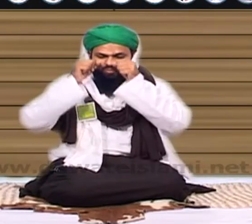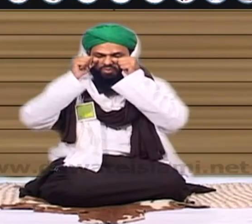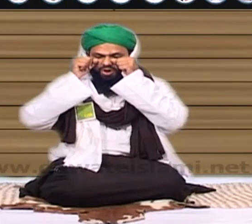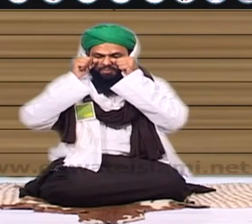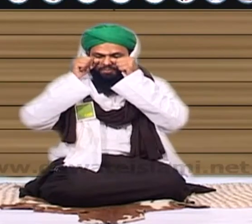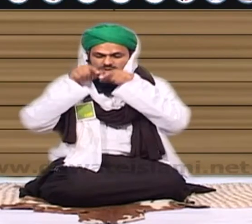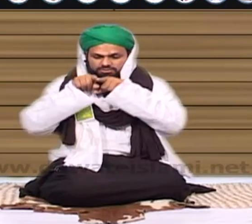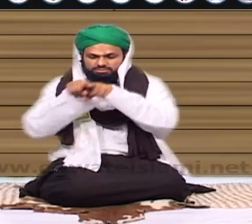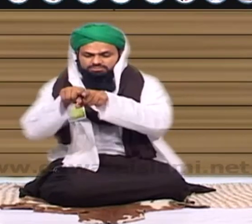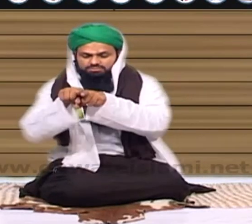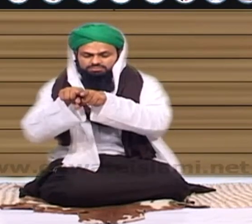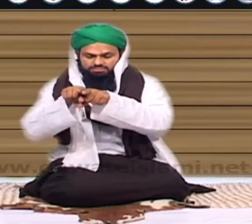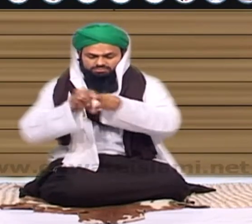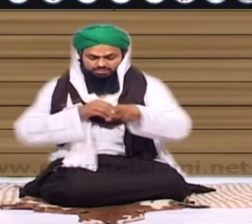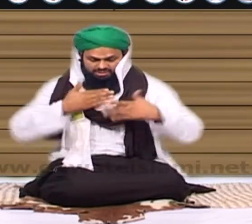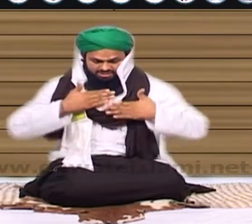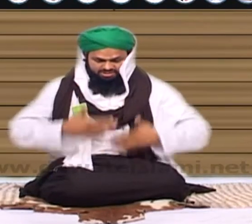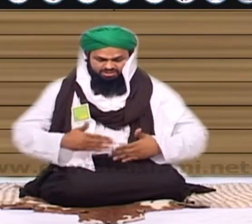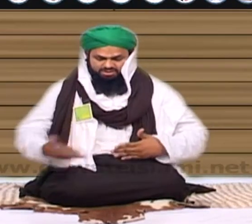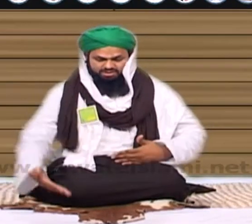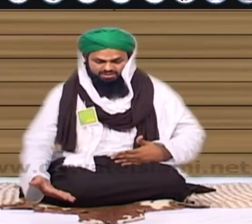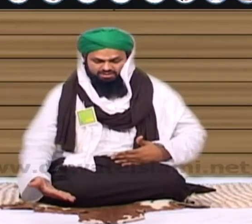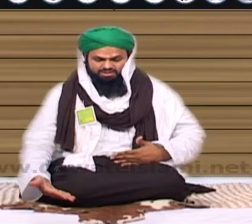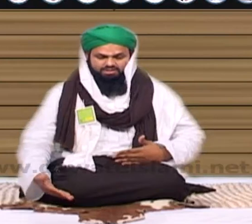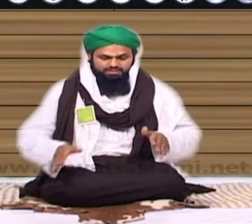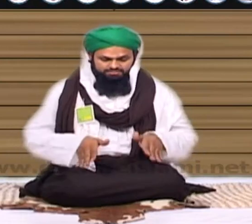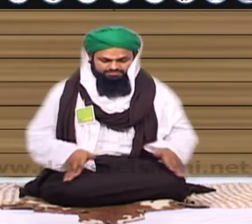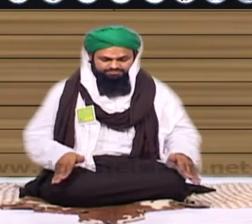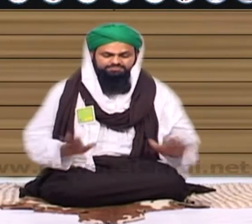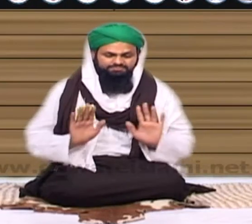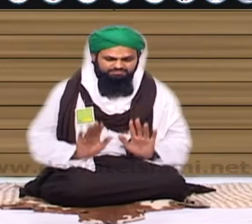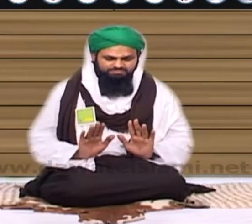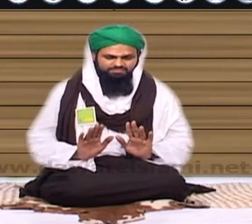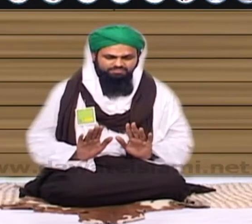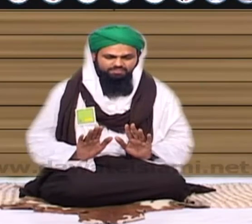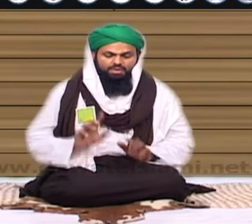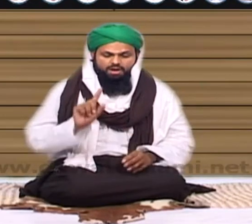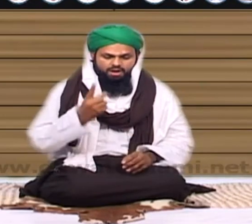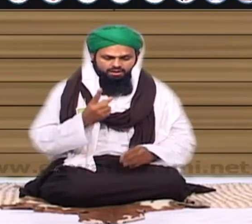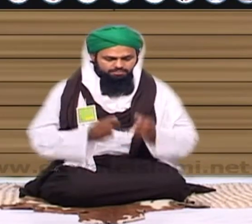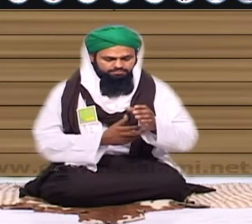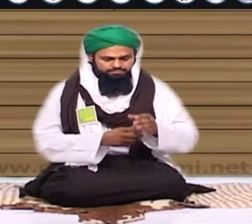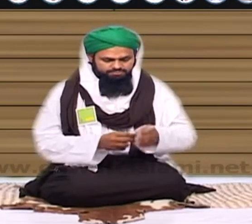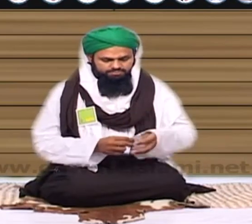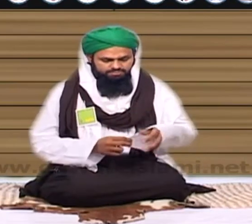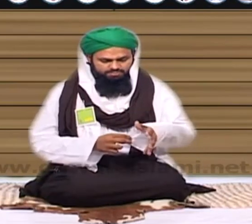مسلمانی لباس آدھی پدلی تک کرتا دامن چاک ایک بالش